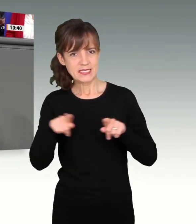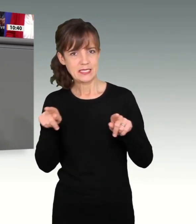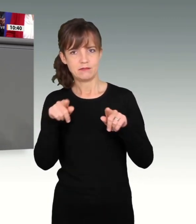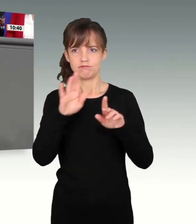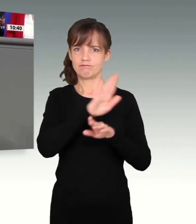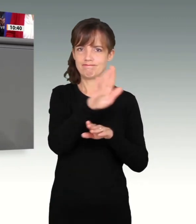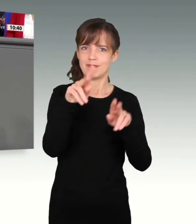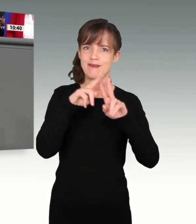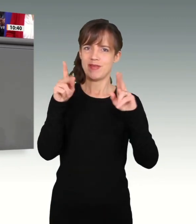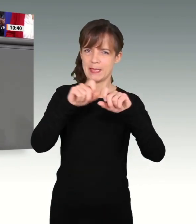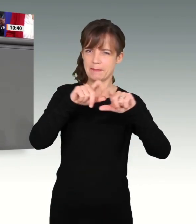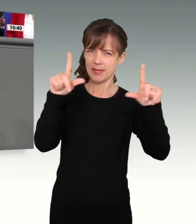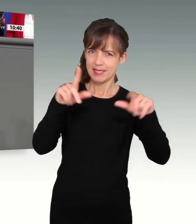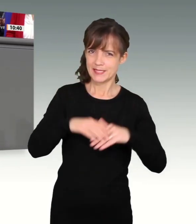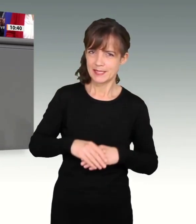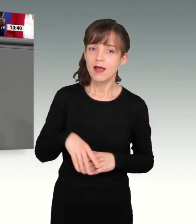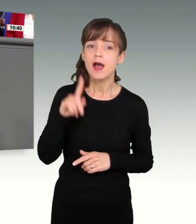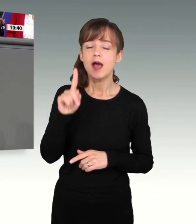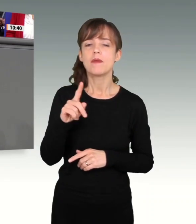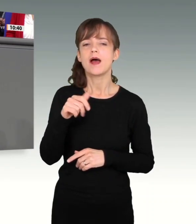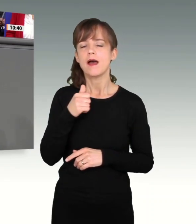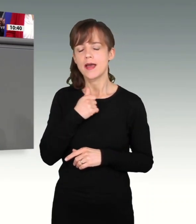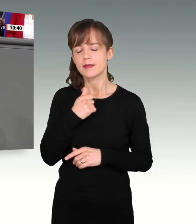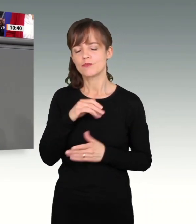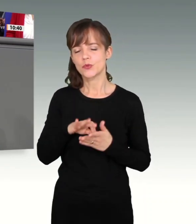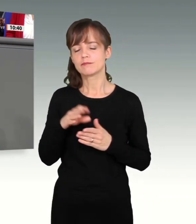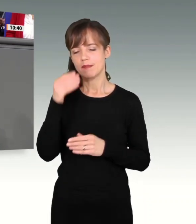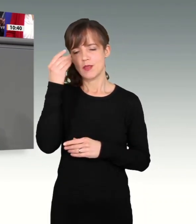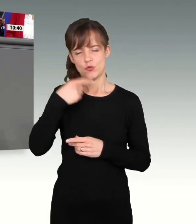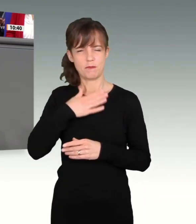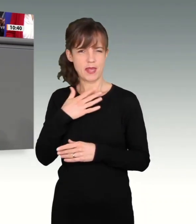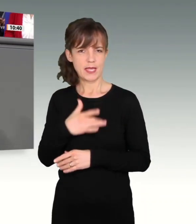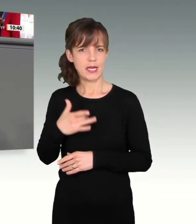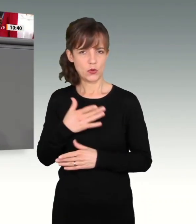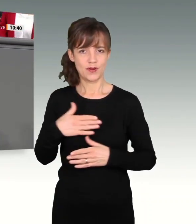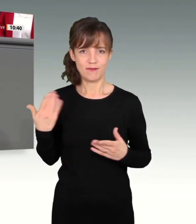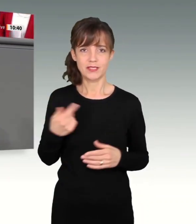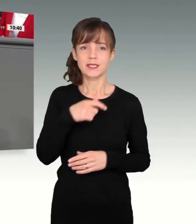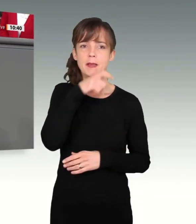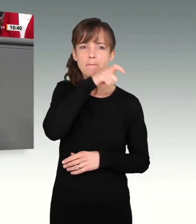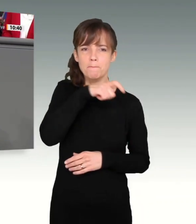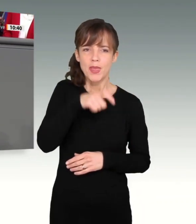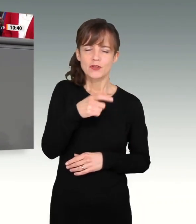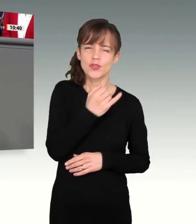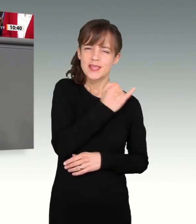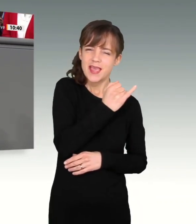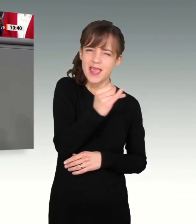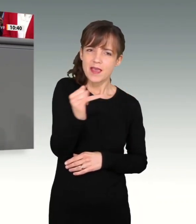hier, aber eins habe ich durch meine Religion lernen können, nämlich, dass die Würde eines jeden Menschen